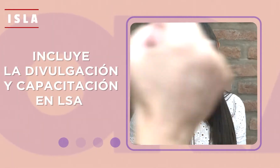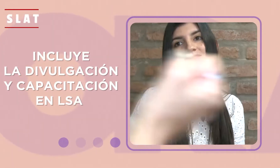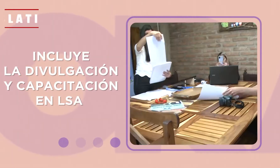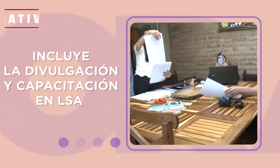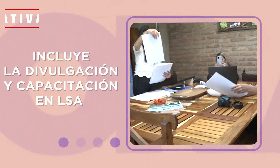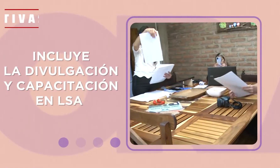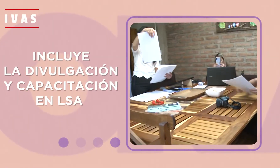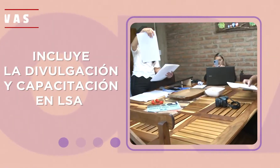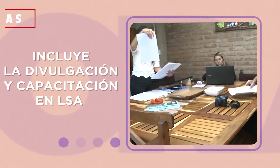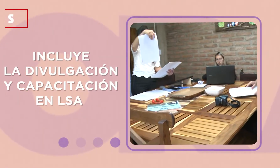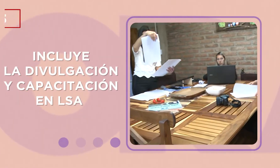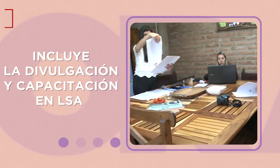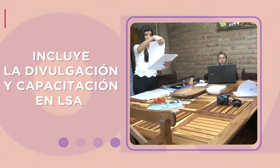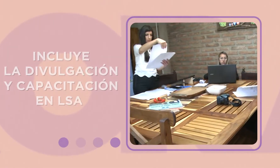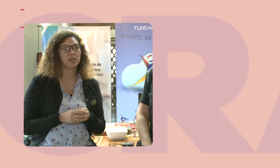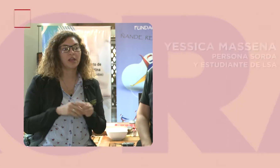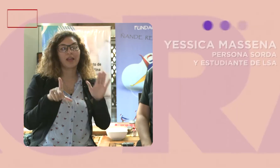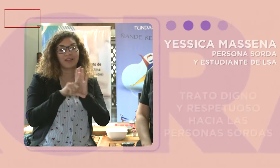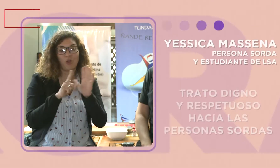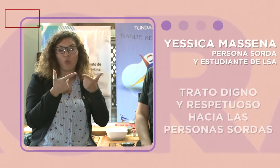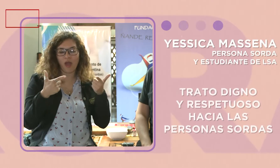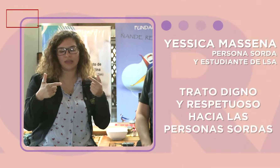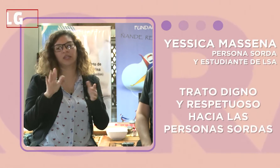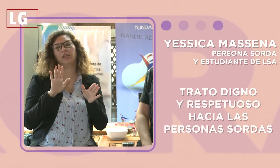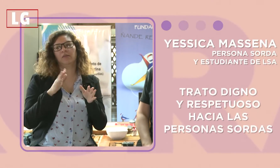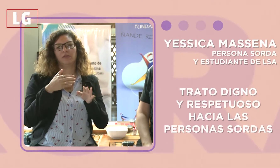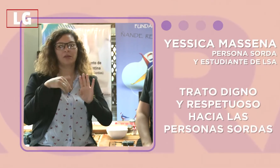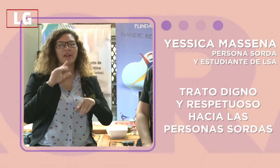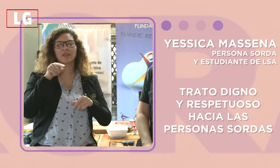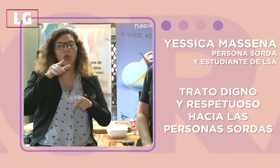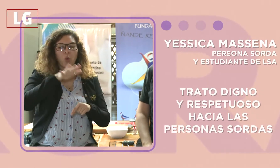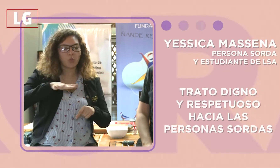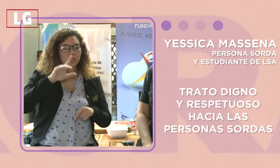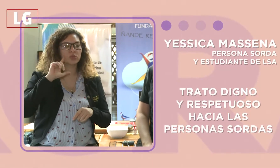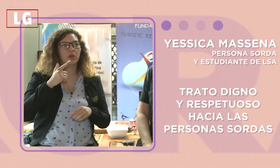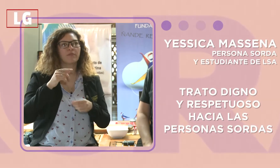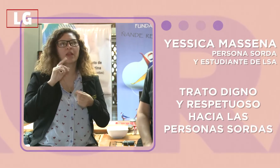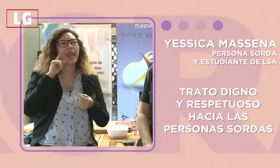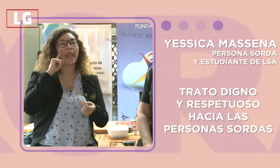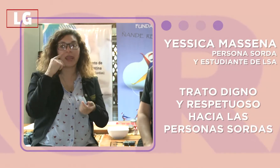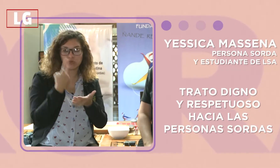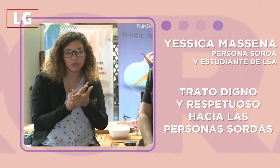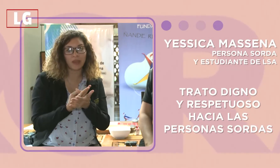tengan una mayor accesibilidad. No hay leyes que protejan a la comunidad sorda,